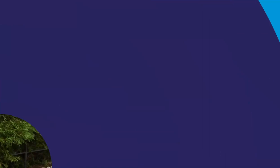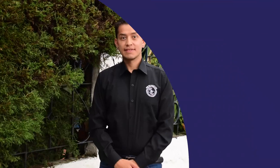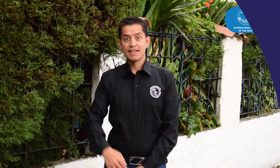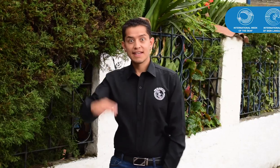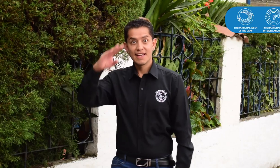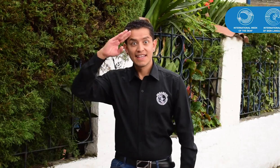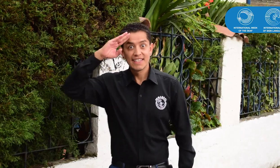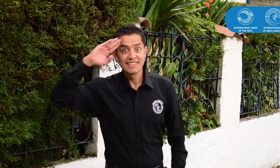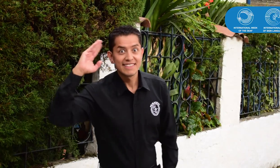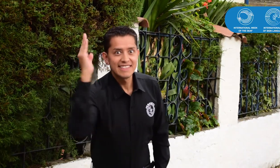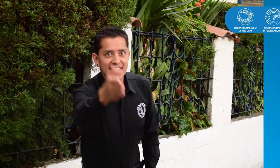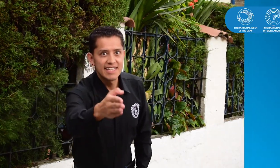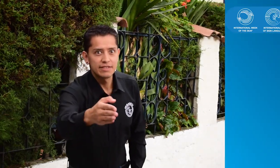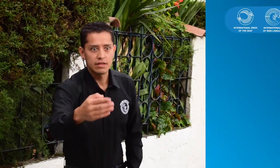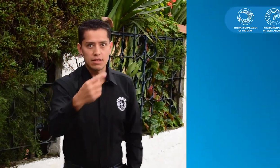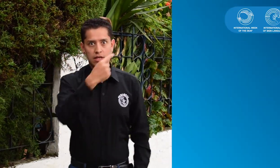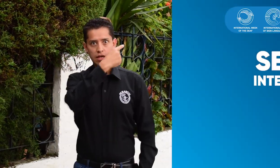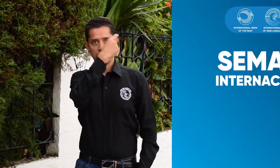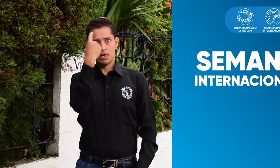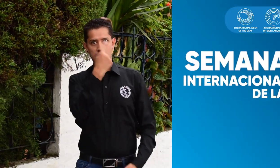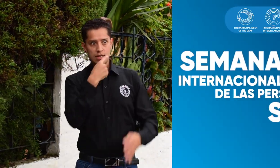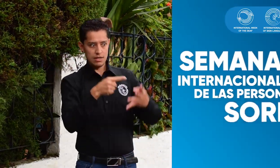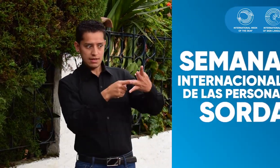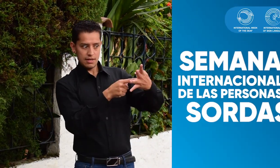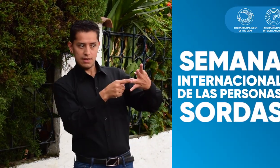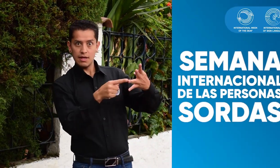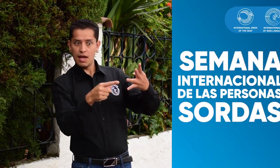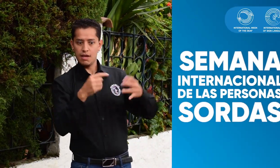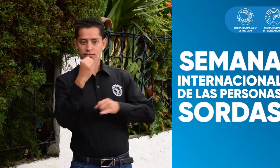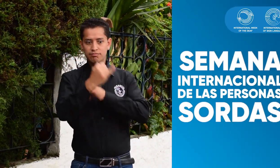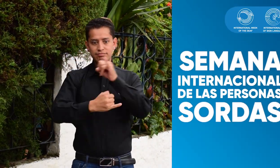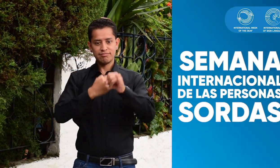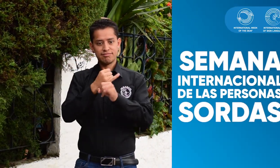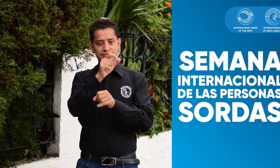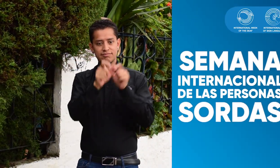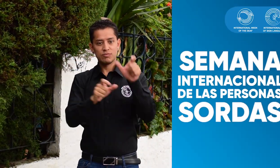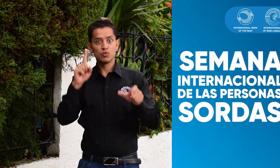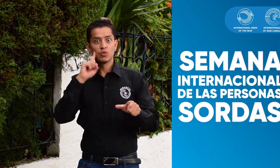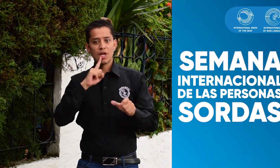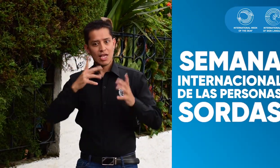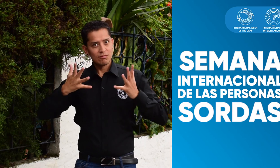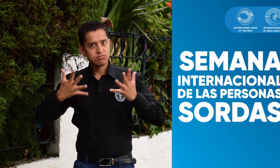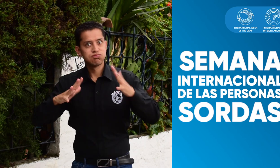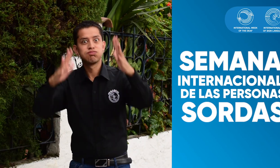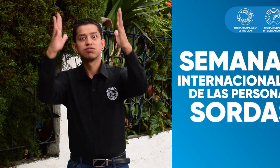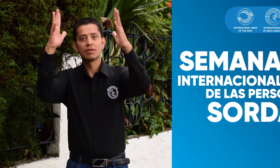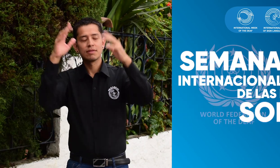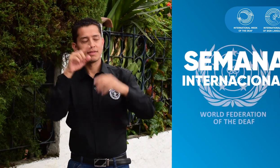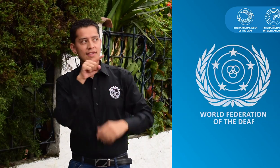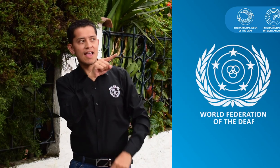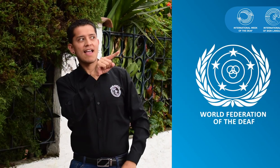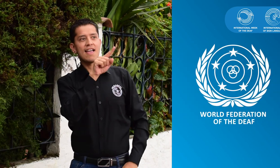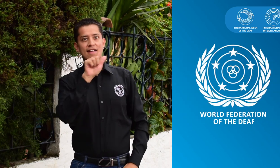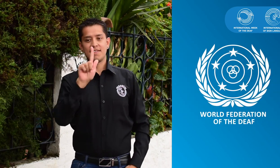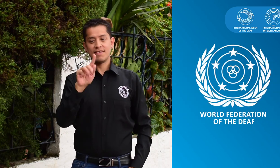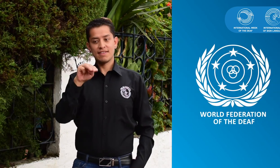¡Hola! La tercera semana de septiembre es la Semana Internacional de las Personas Sordas. La Federación Mundial de Sordos,